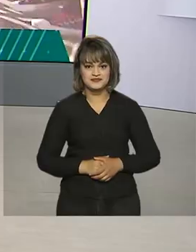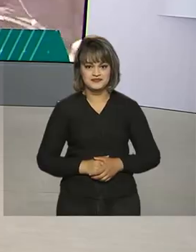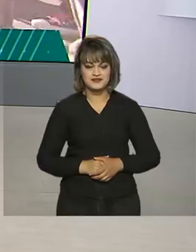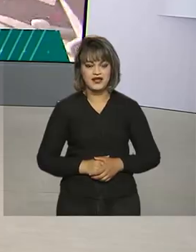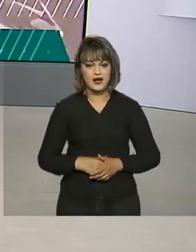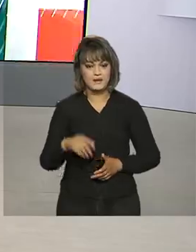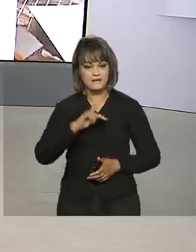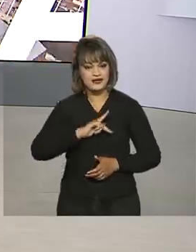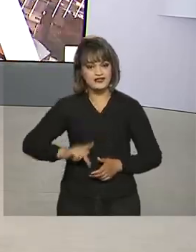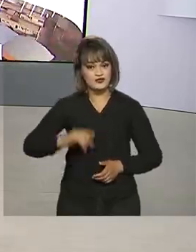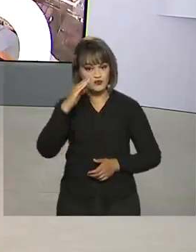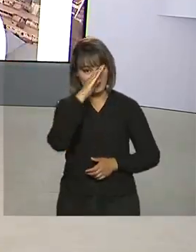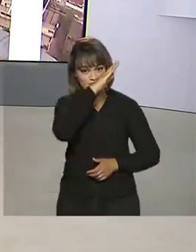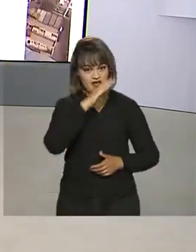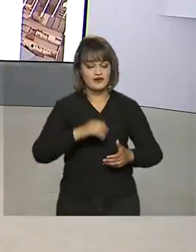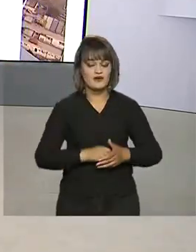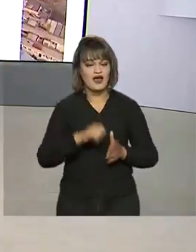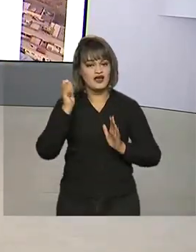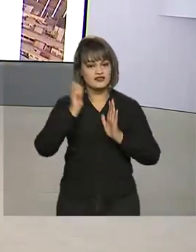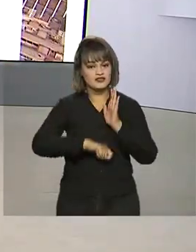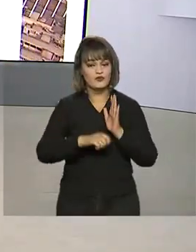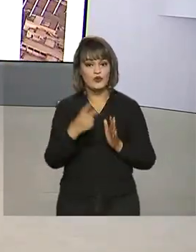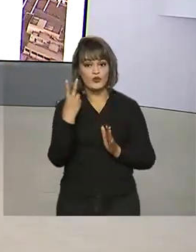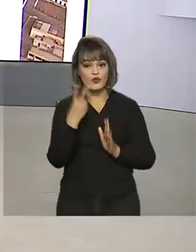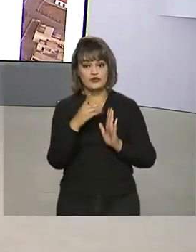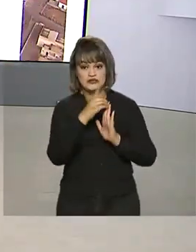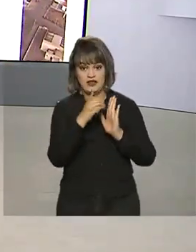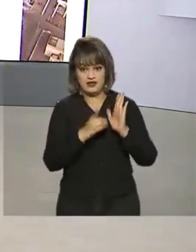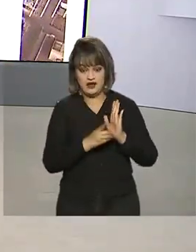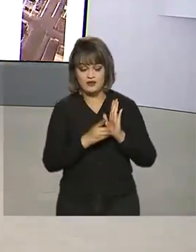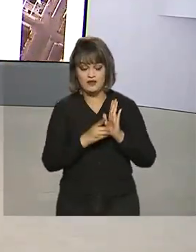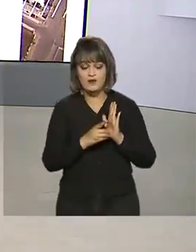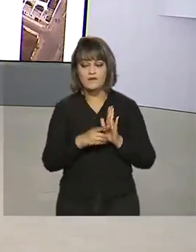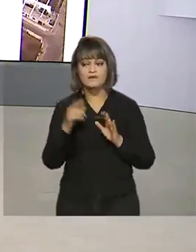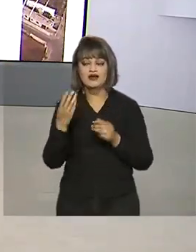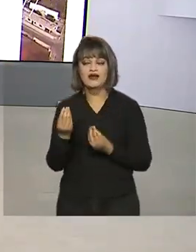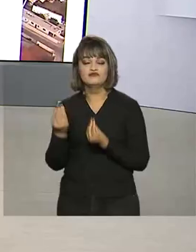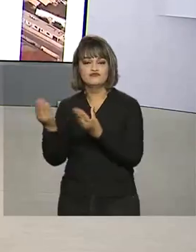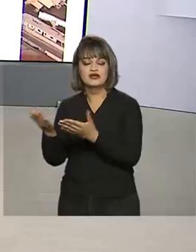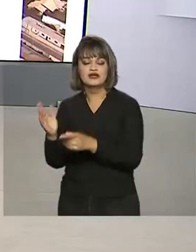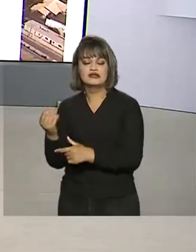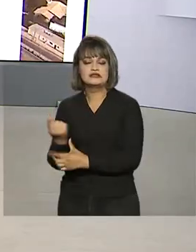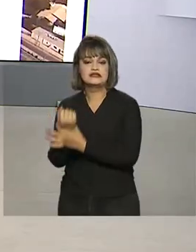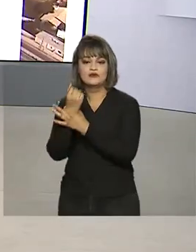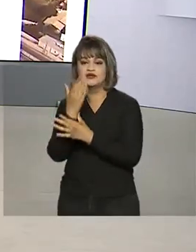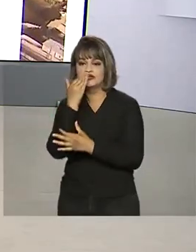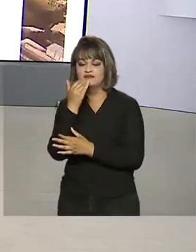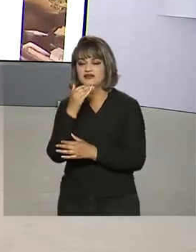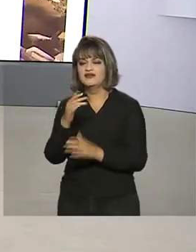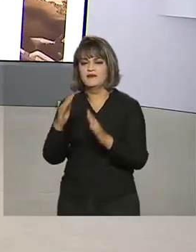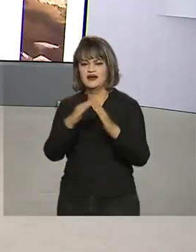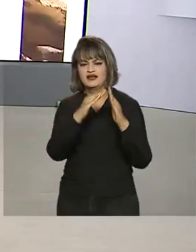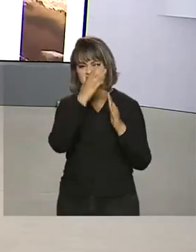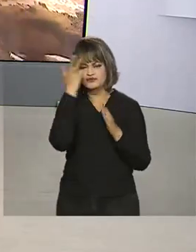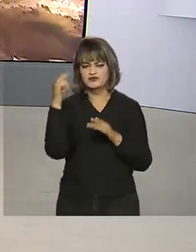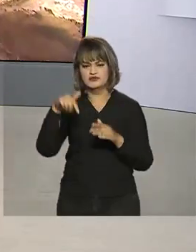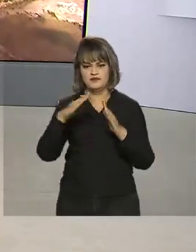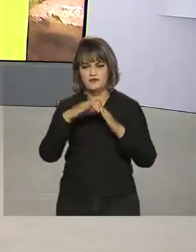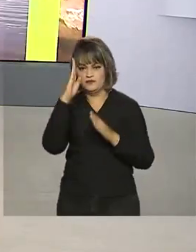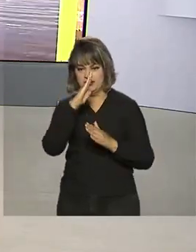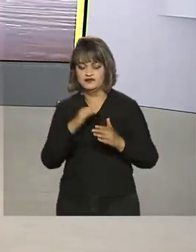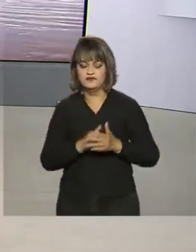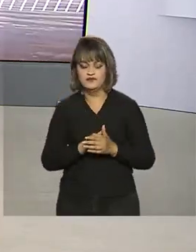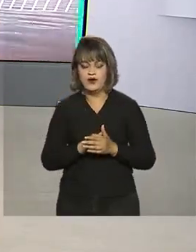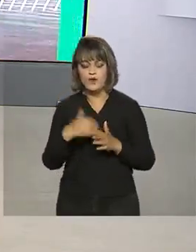O presidente Jair Bolsonaro assinou dois decretos para levar segurança alimentar para a casa dos brasileiros. O auxílio